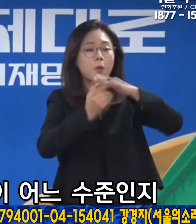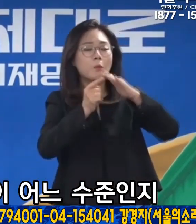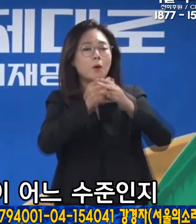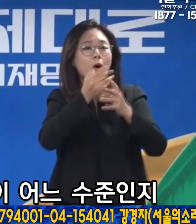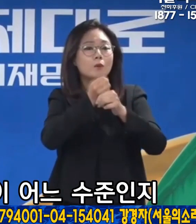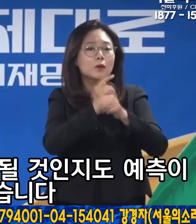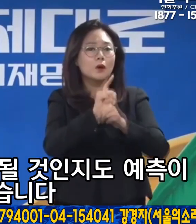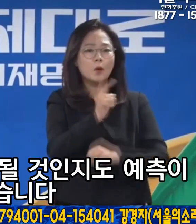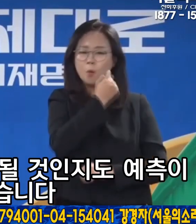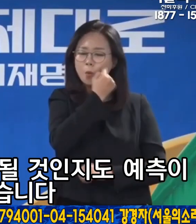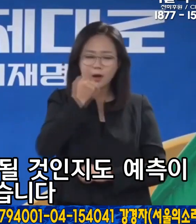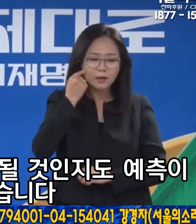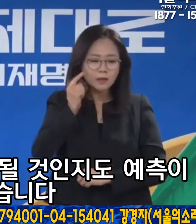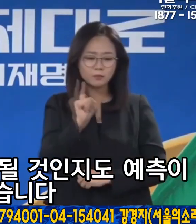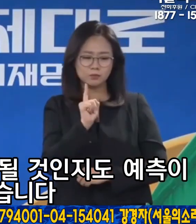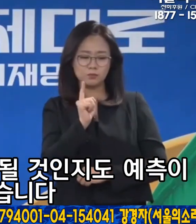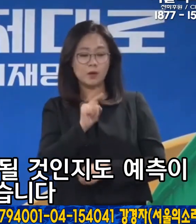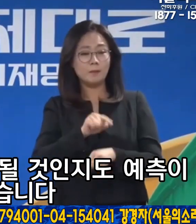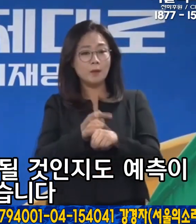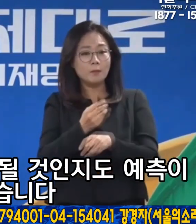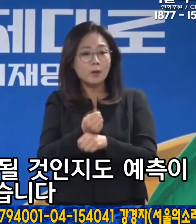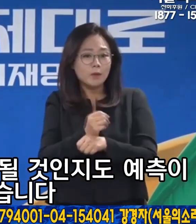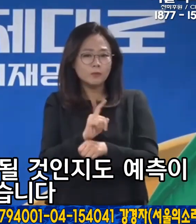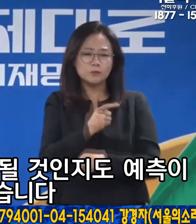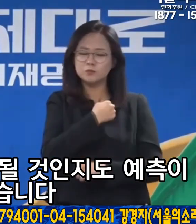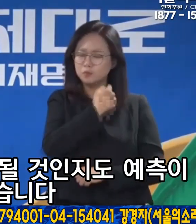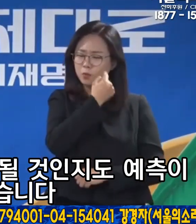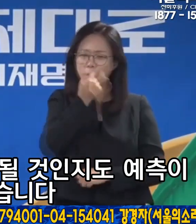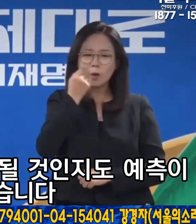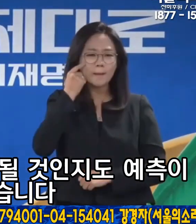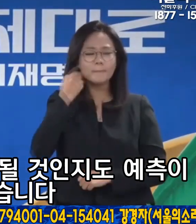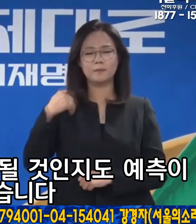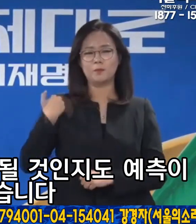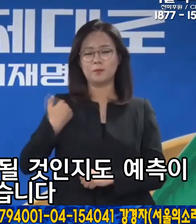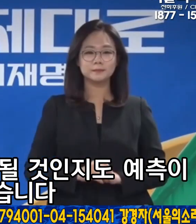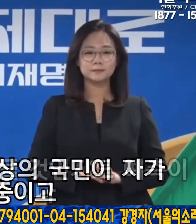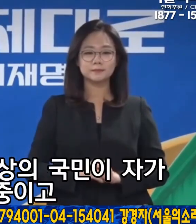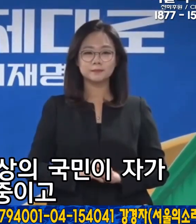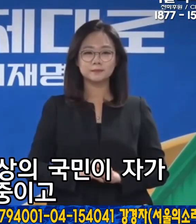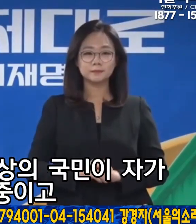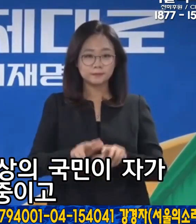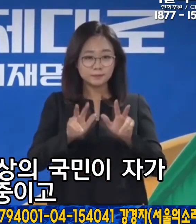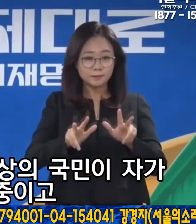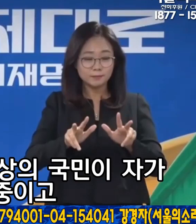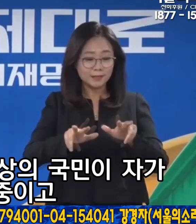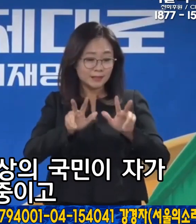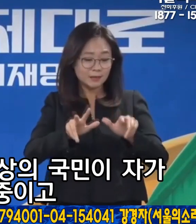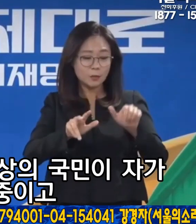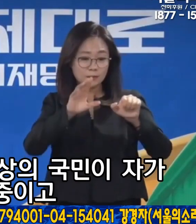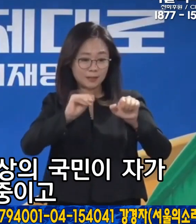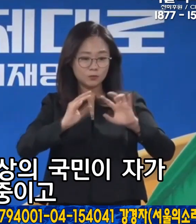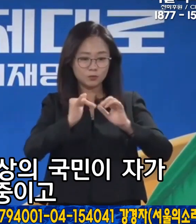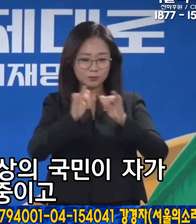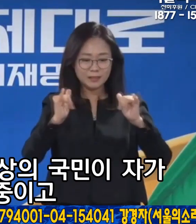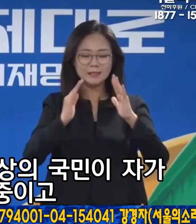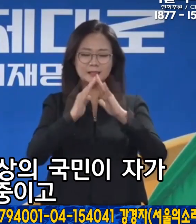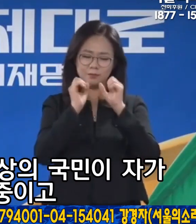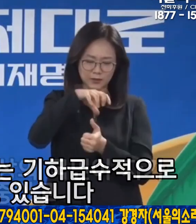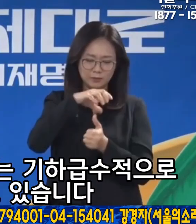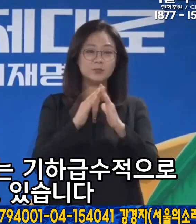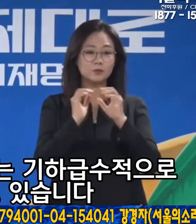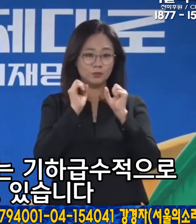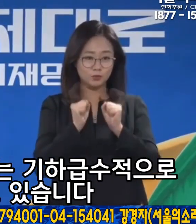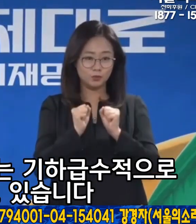수준인지 그 시기는 언제가 될 것인지도 예측이 어렵습니다. 당장 50만명 이상의 국민이 자가격리